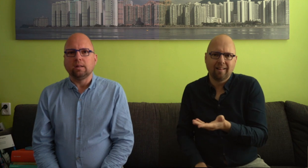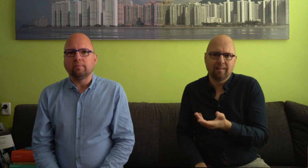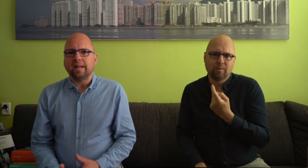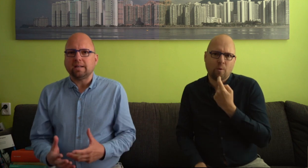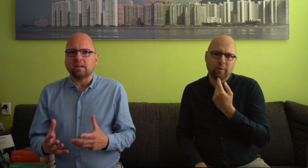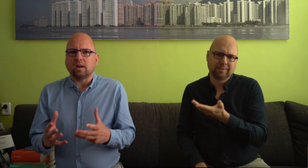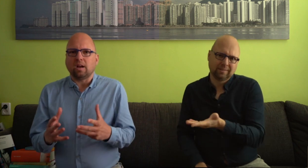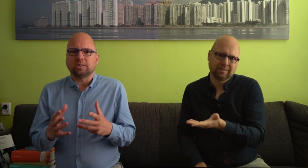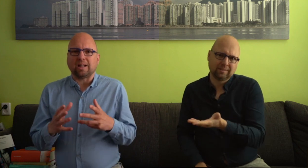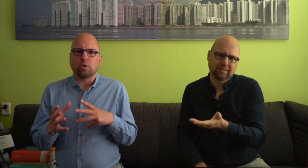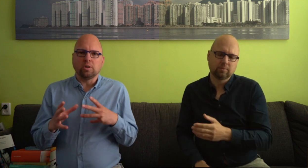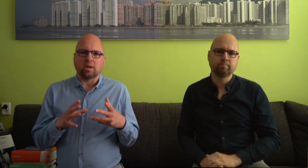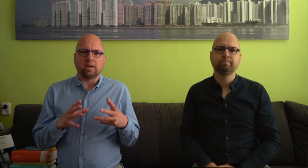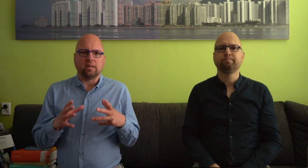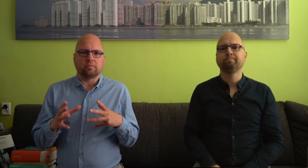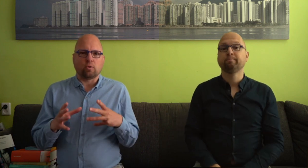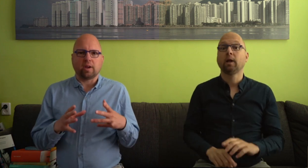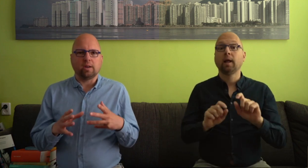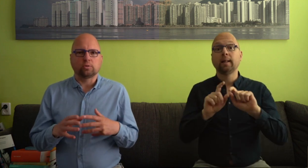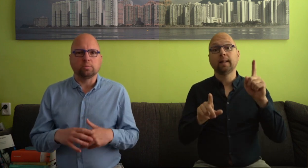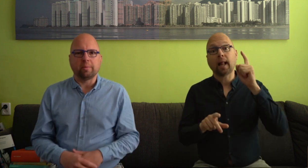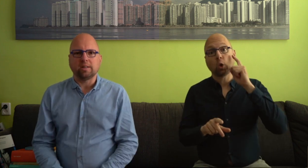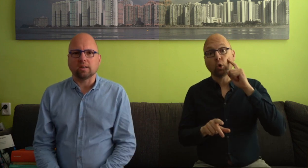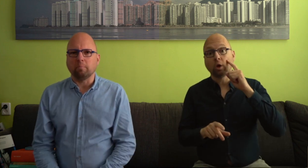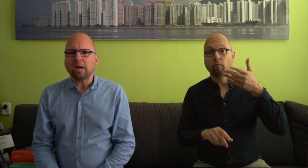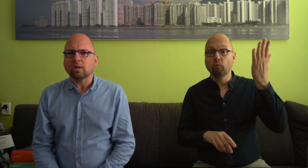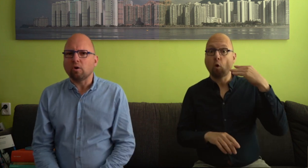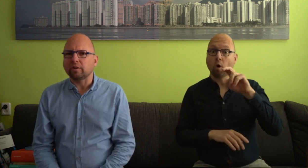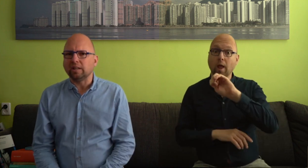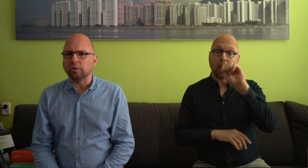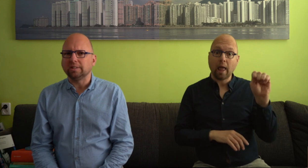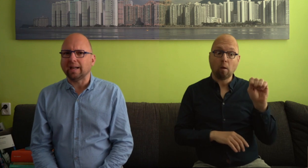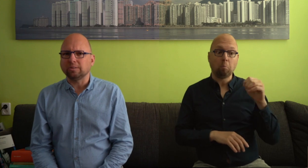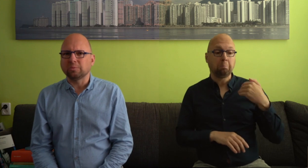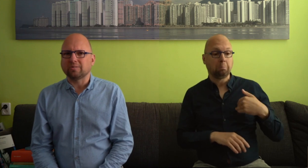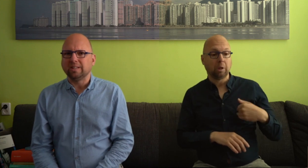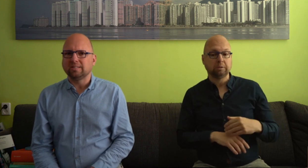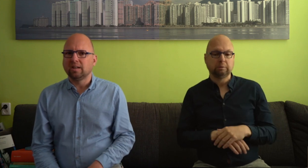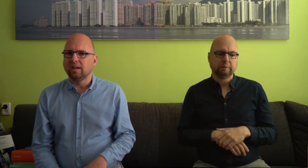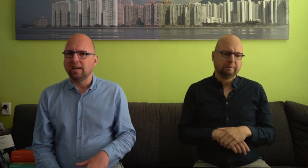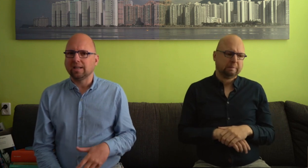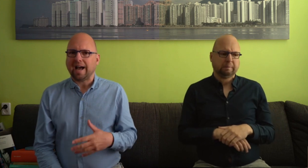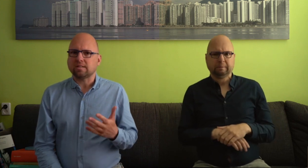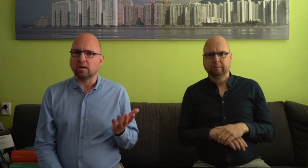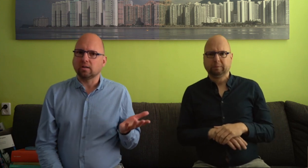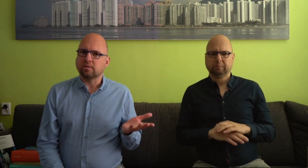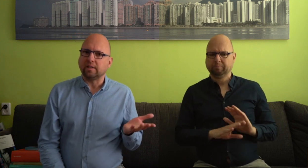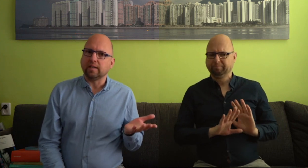We deden als taalkundigen in de vorige eeuw soms een beetje krampachtig over die iconiciteit, omdat we niet in de gaten hadden dat we die